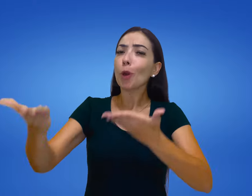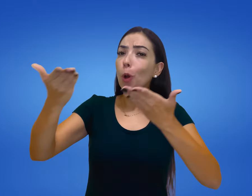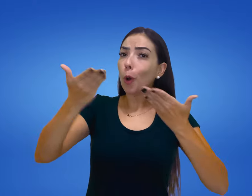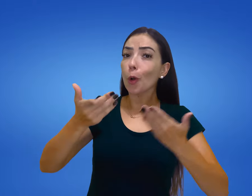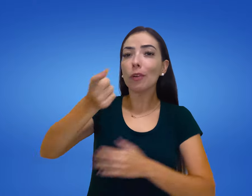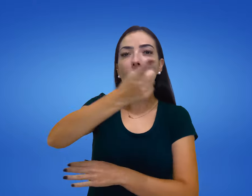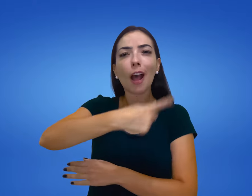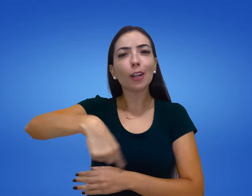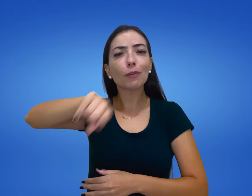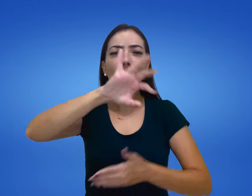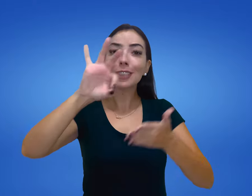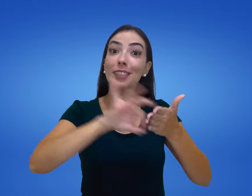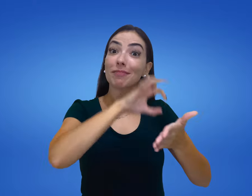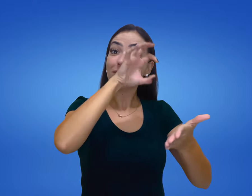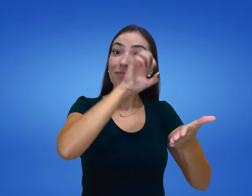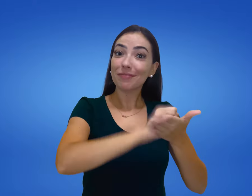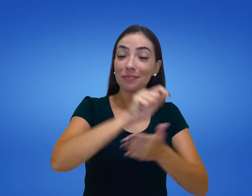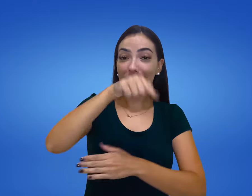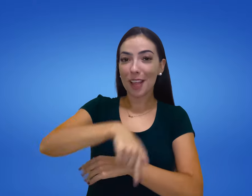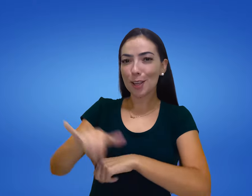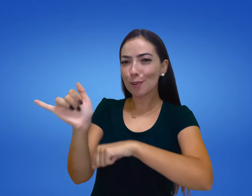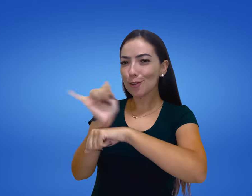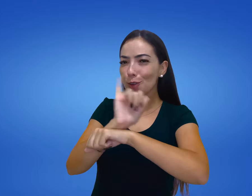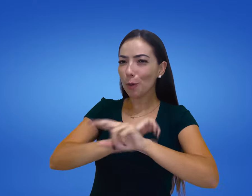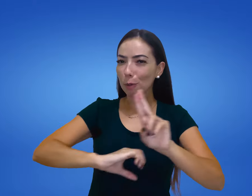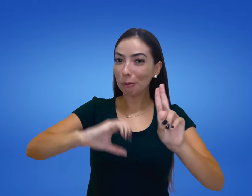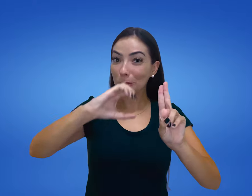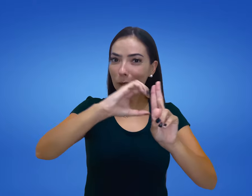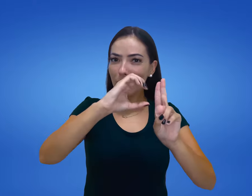te convidar a se inscrever no canal do YouTube da Uníntese.